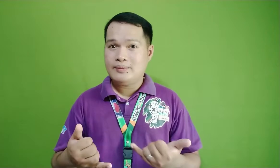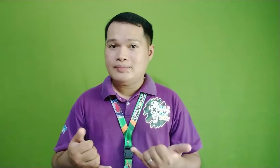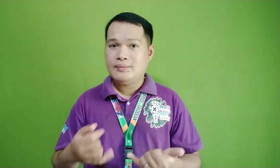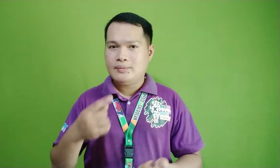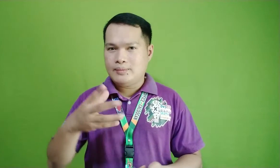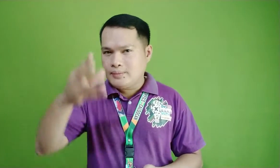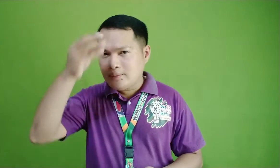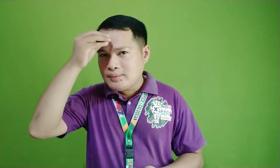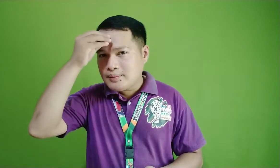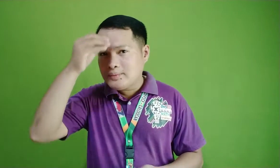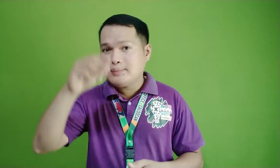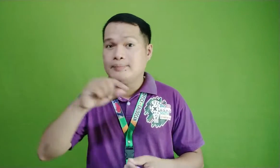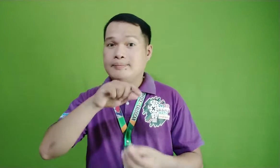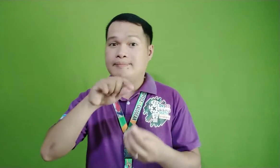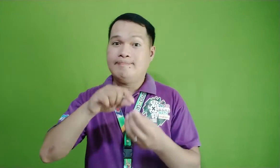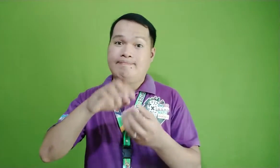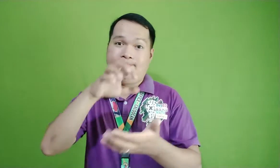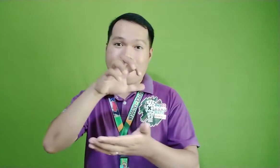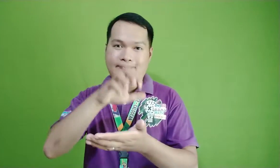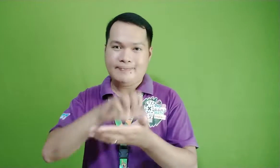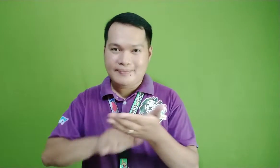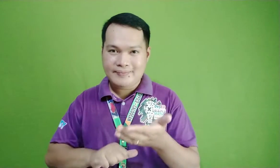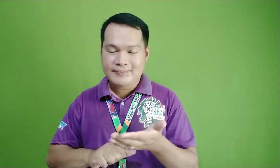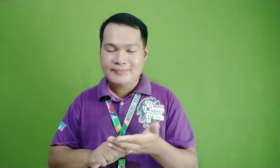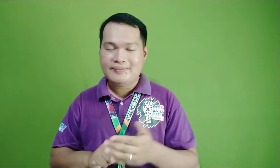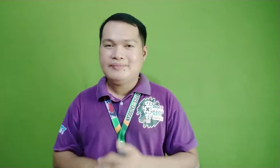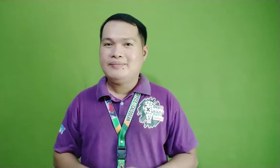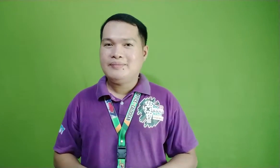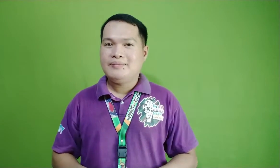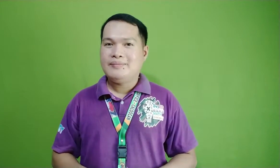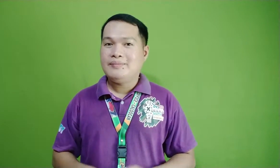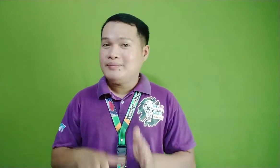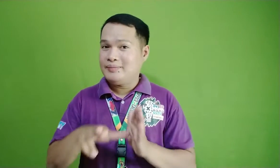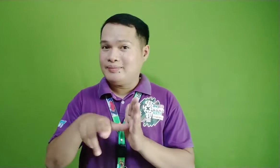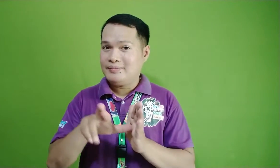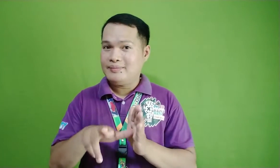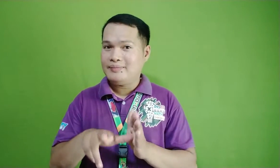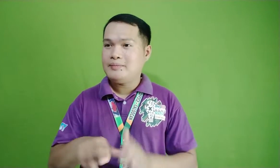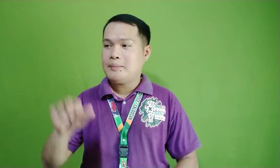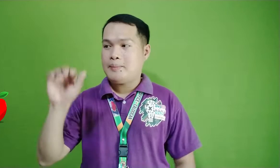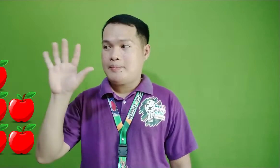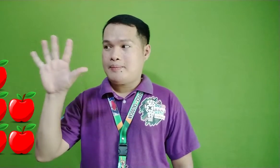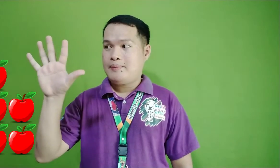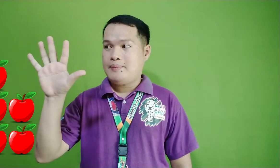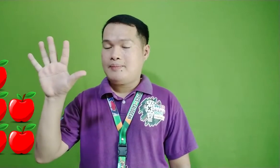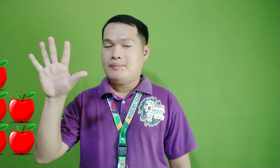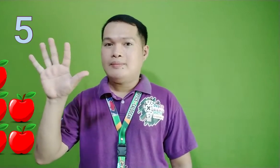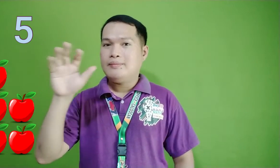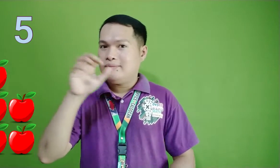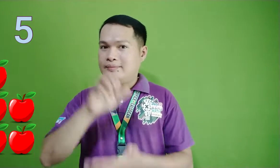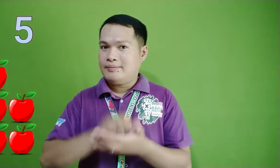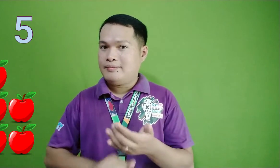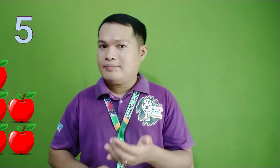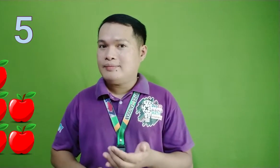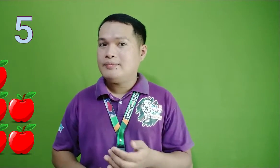Ngayon, tuto tayo tungkol sa subtraction. Magkaroon tayo ng review. 5